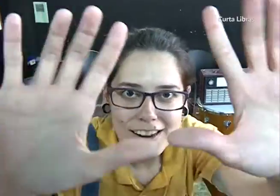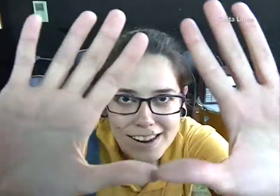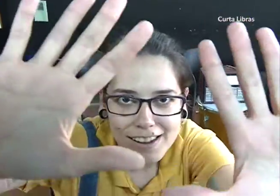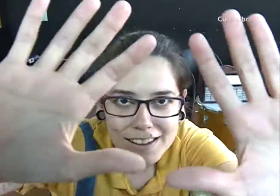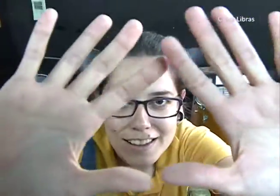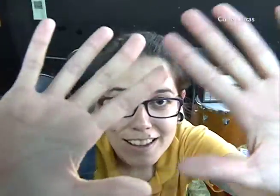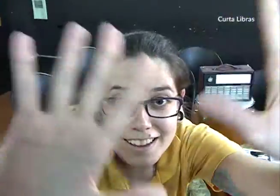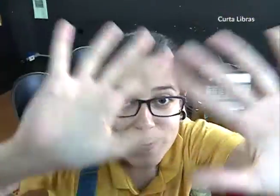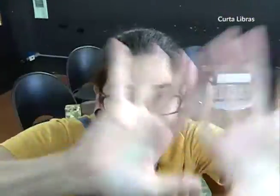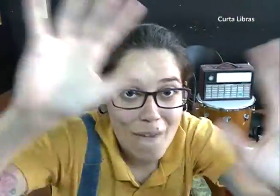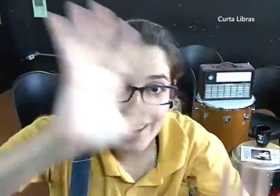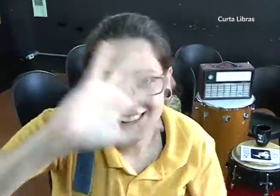Olá, tudo bem?